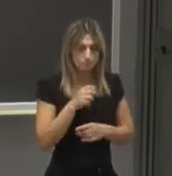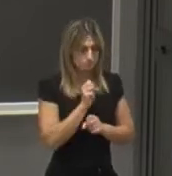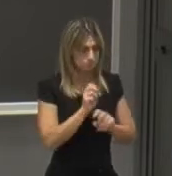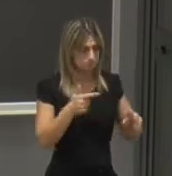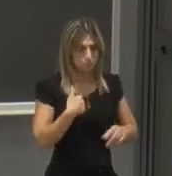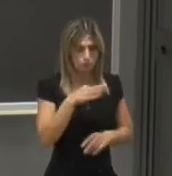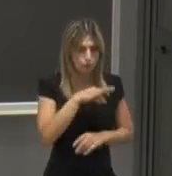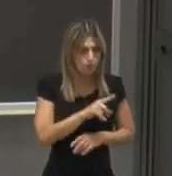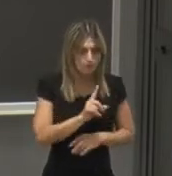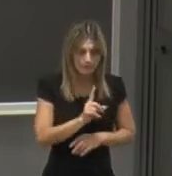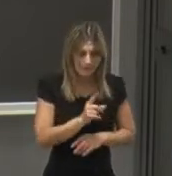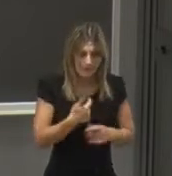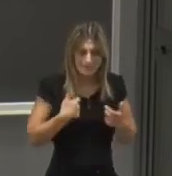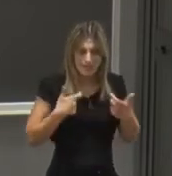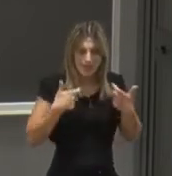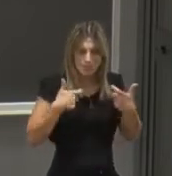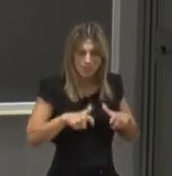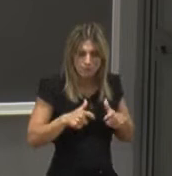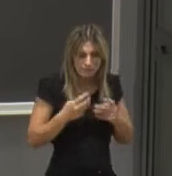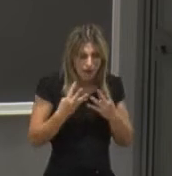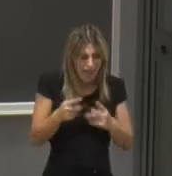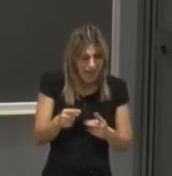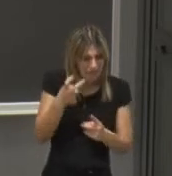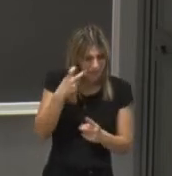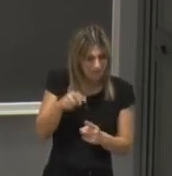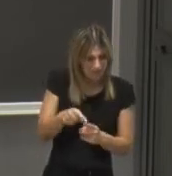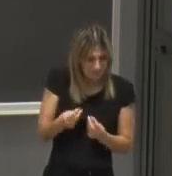interessa il motivo per il quale l'erba è verde